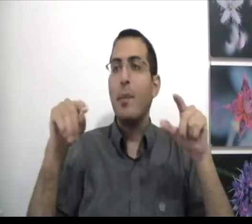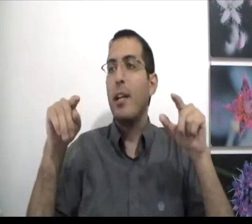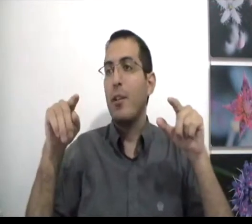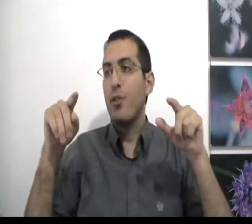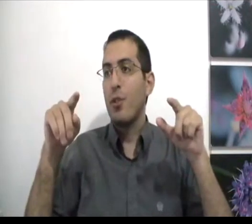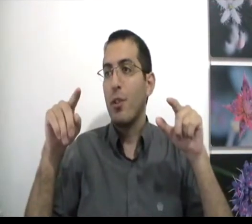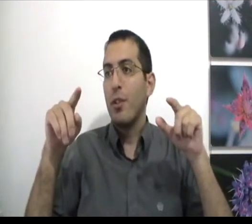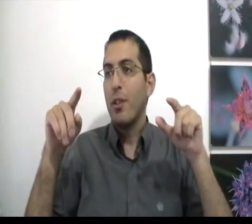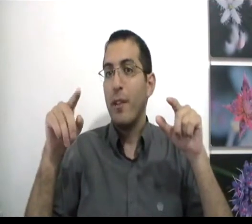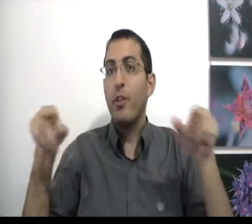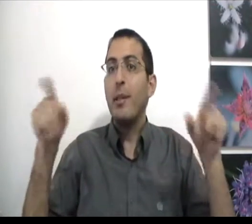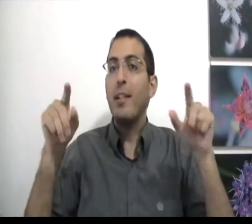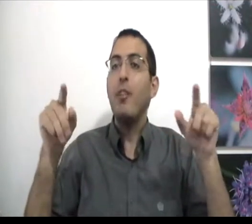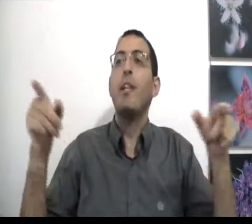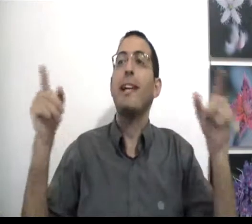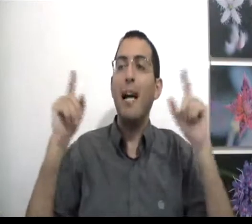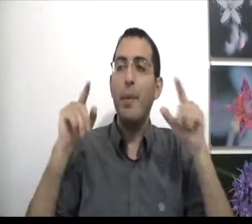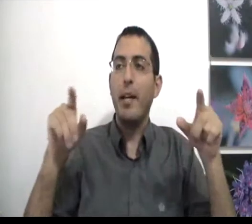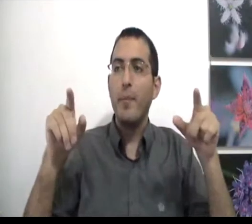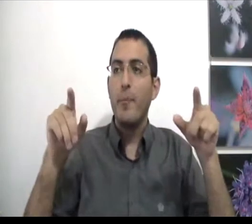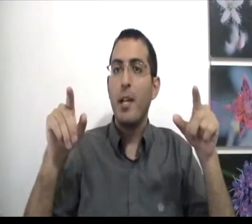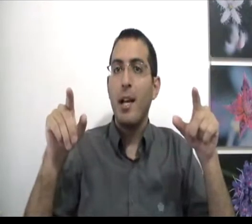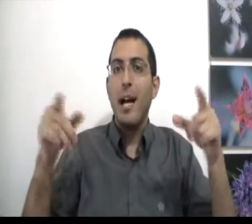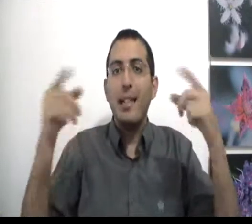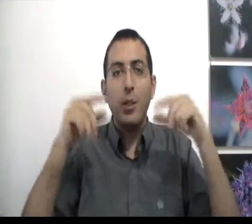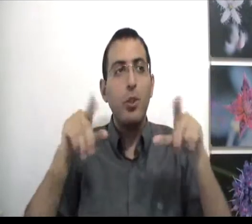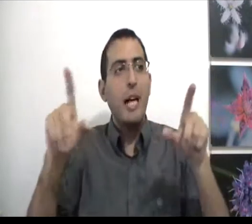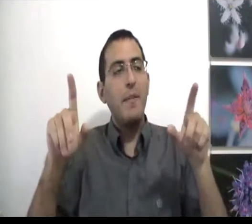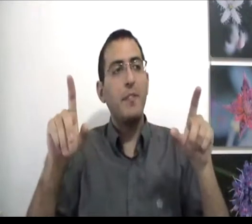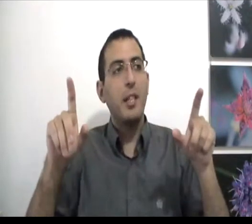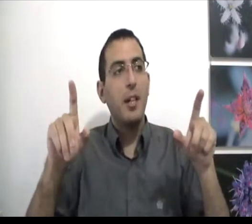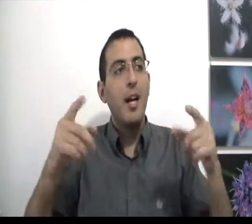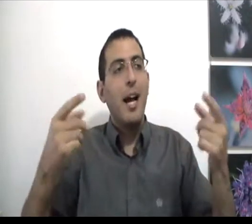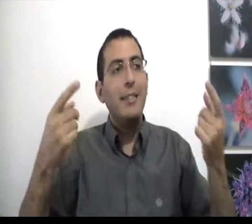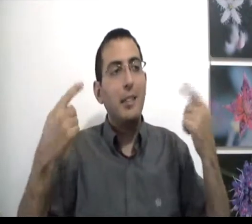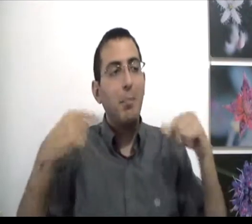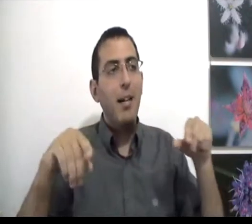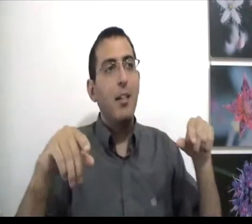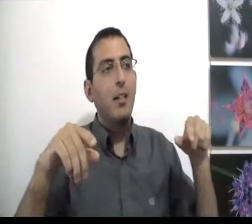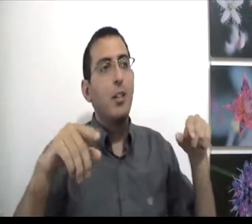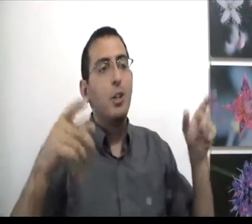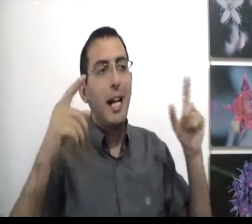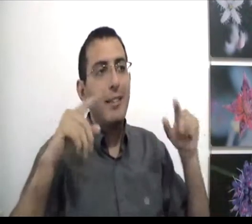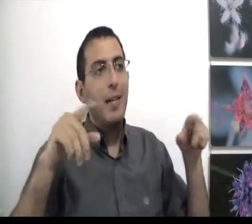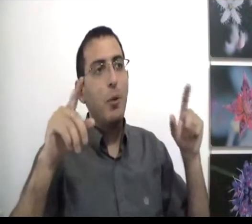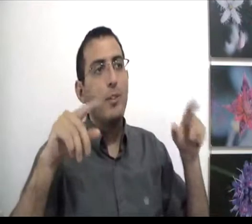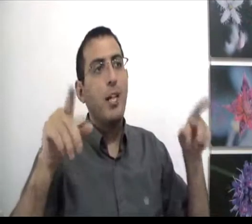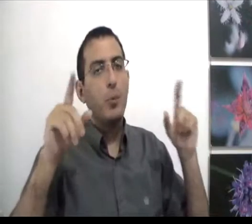מתייאש וכשהיית מתייאש לגמרי הרצון שלך היה מפסיק הסיבה שהאדם רוצה להיות